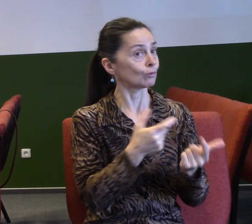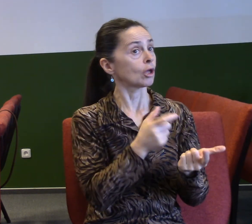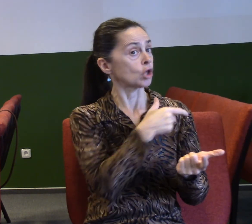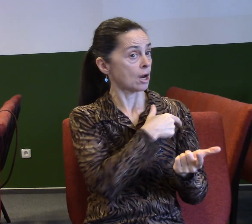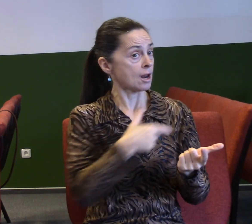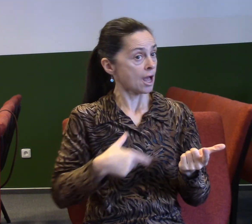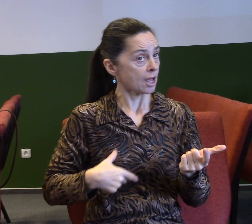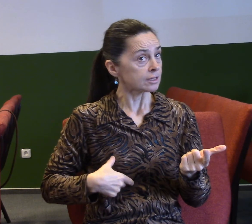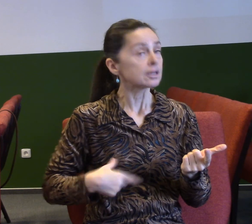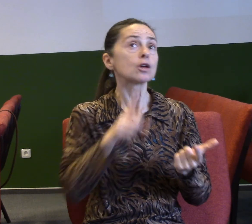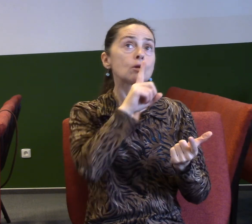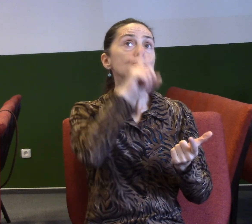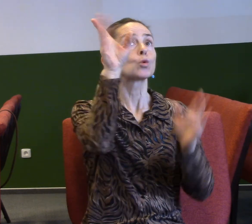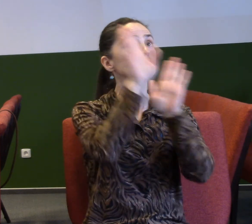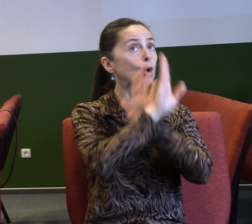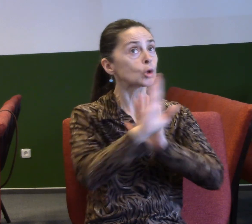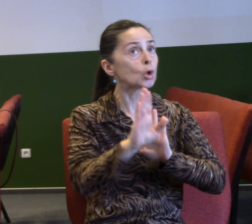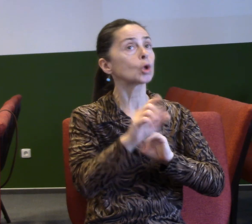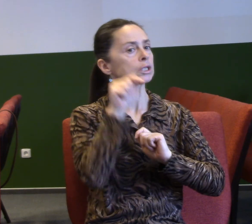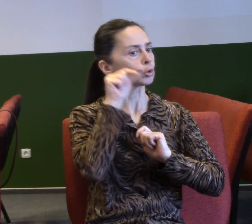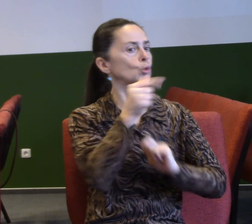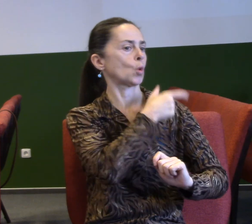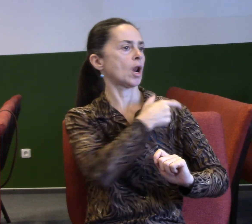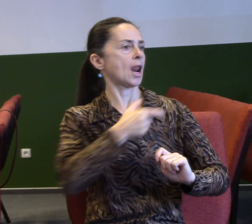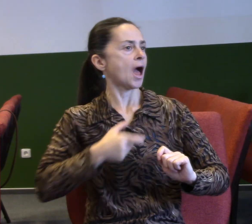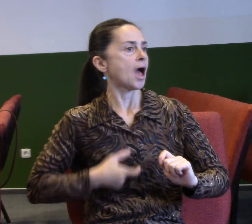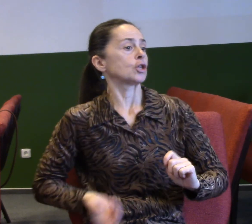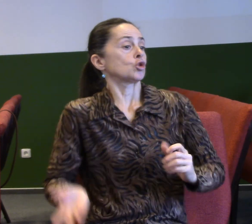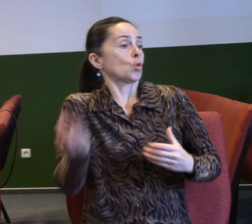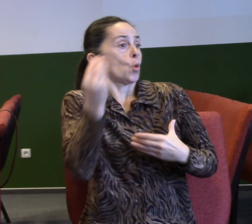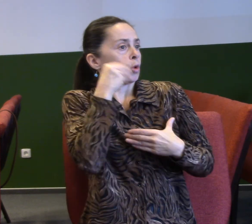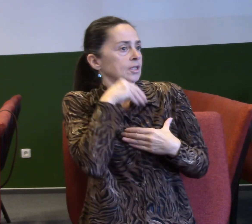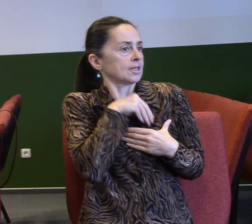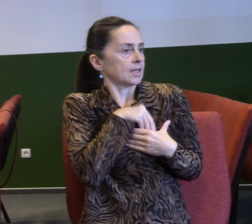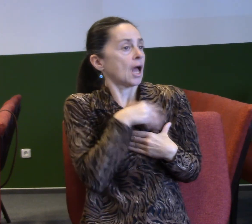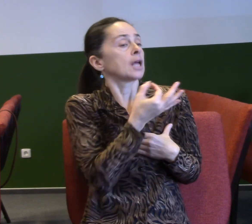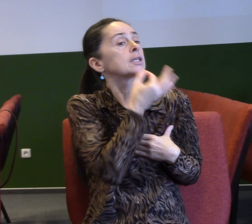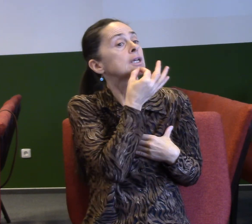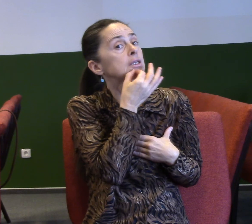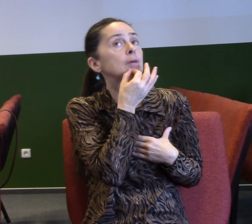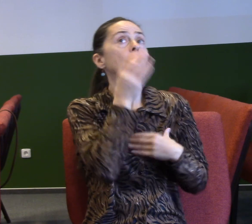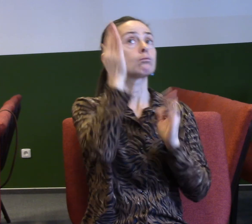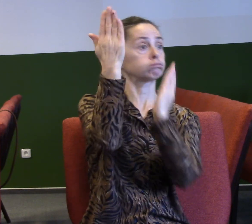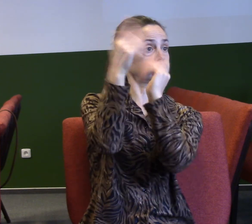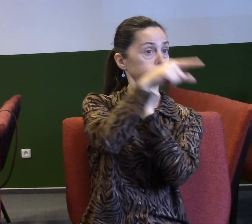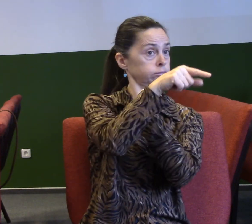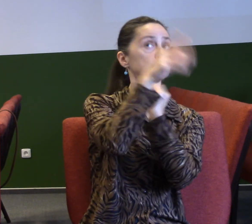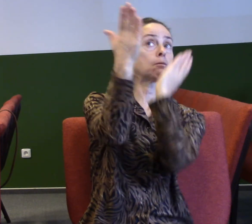vložit do našeho života. Když patříš Bohu, tak pán Bůh něco vložil do tebe. Říma 5.